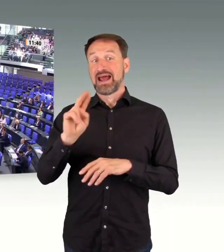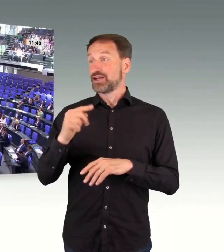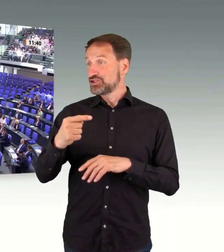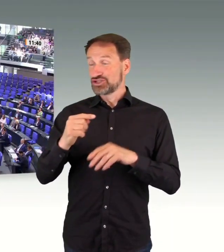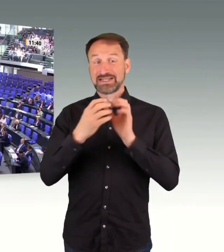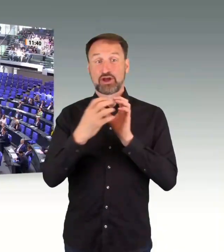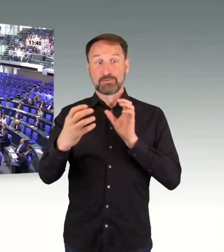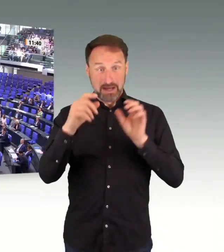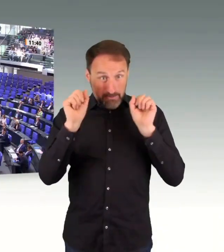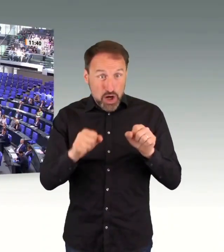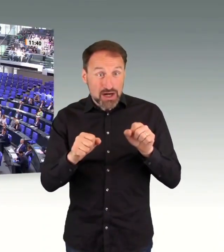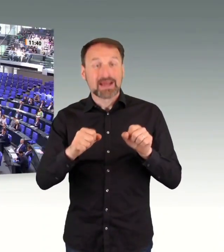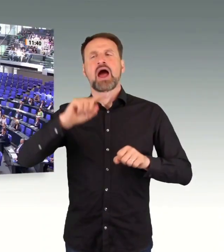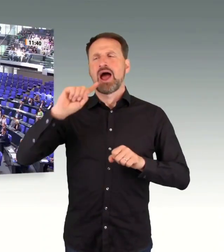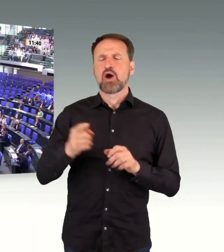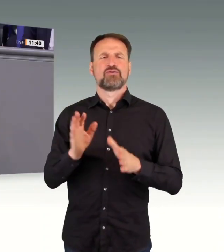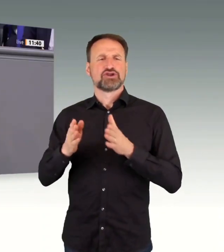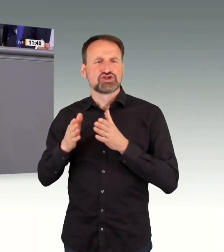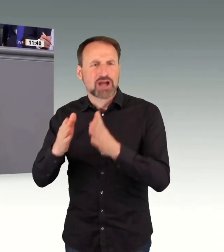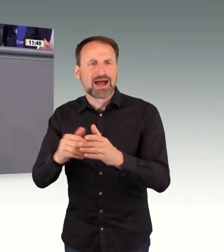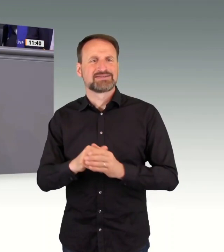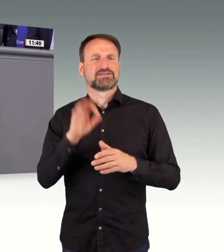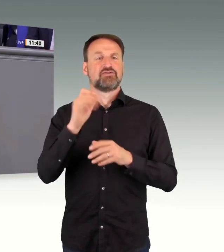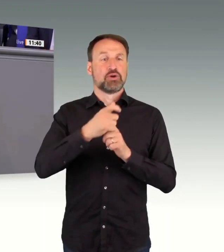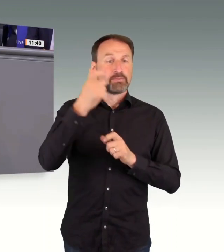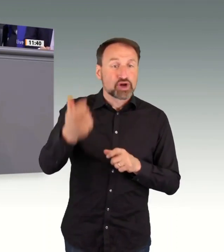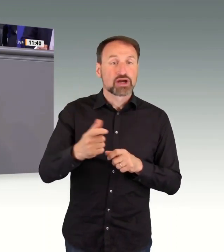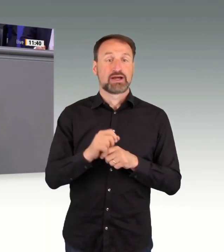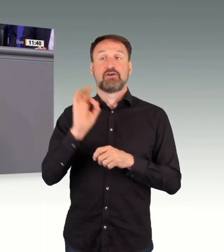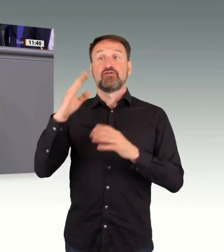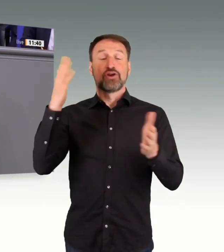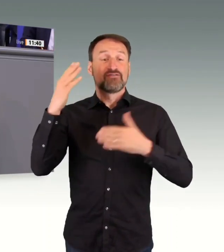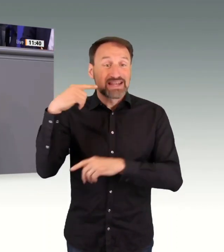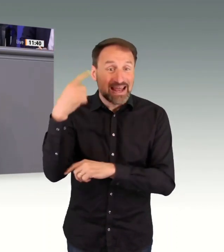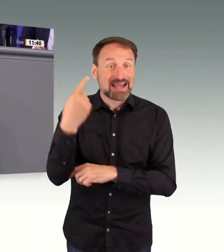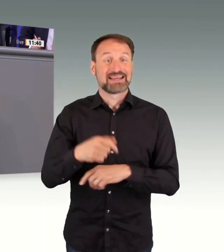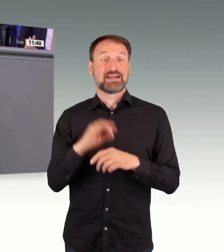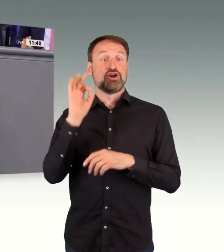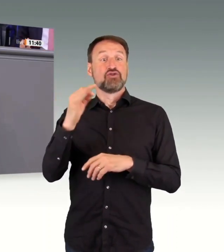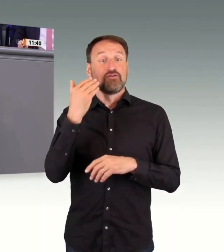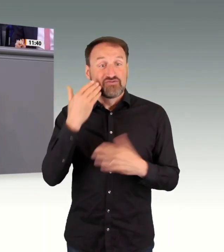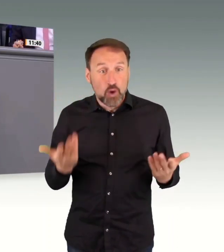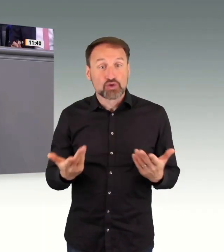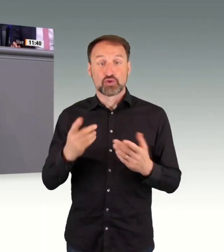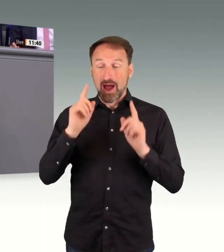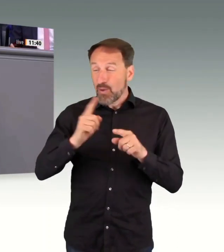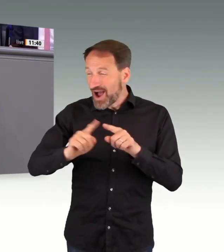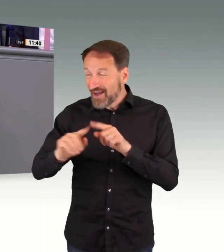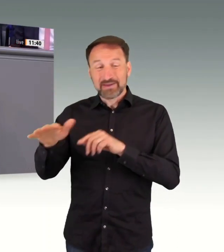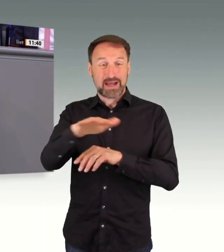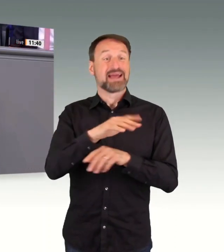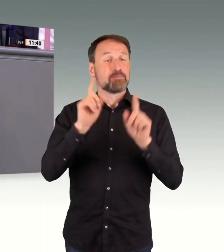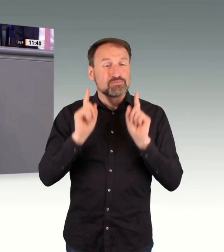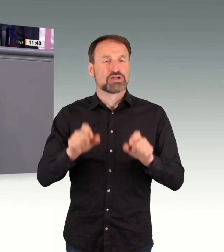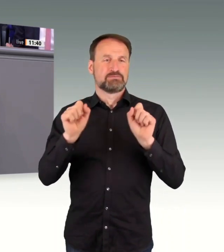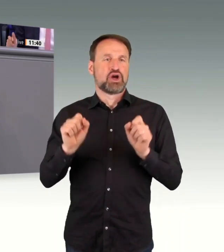Und deswegen sollten wir uns genau anschauen, was da heute Abend beraten wird, gucken, wo kann man es übertragen auf andere Bereiche. Und da macht die Ampel sehr gute